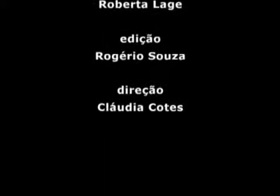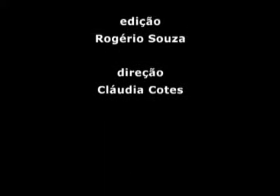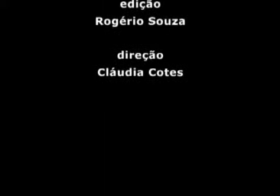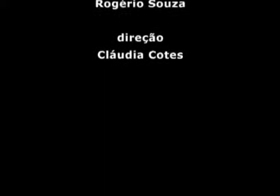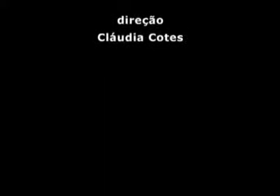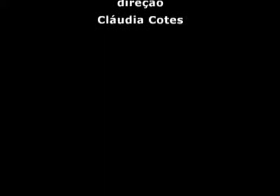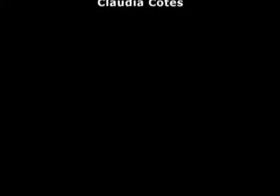Vem na missa! Vem na missa!